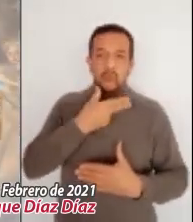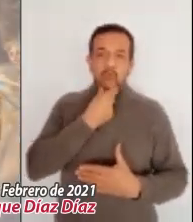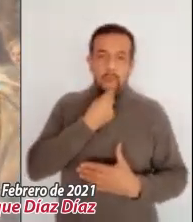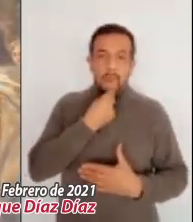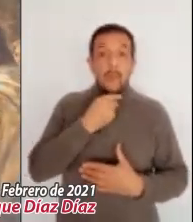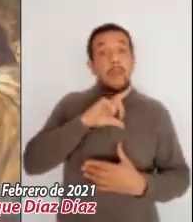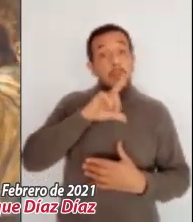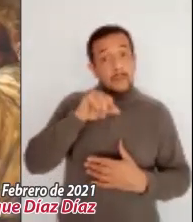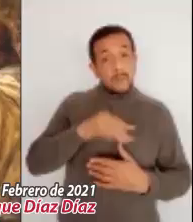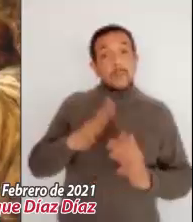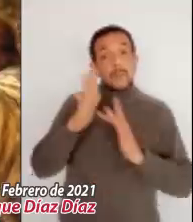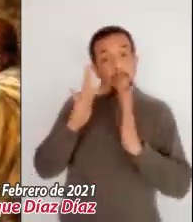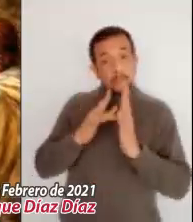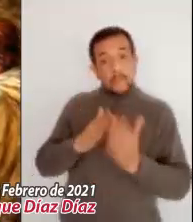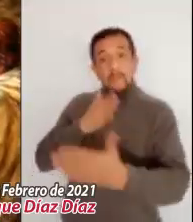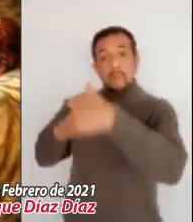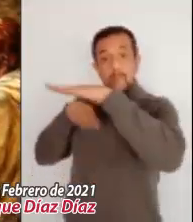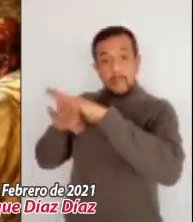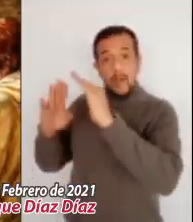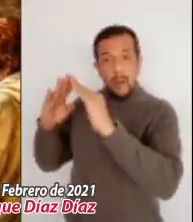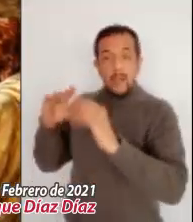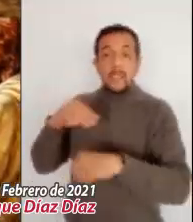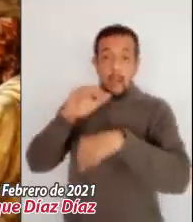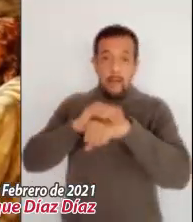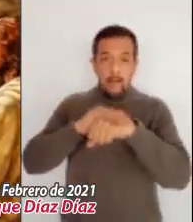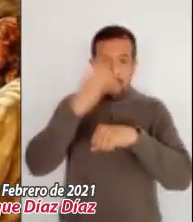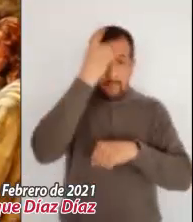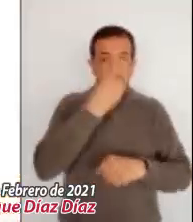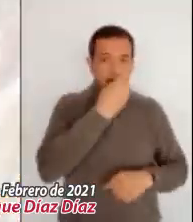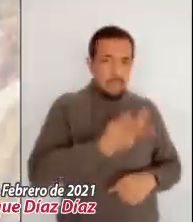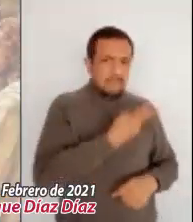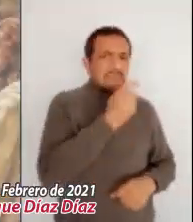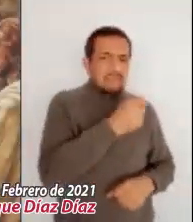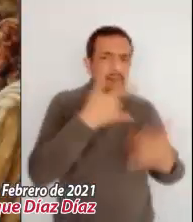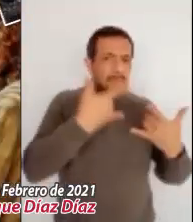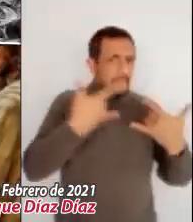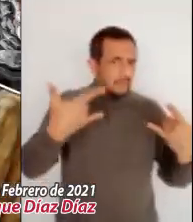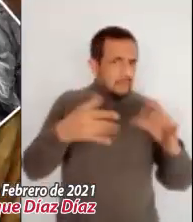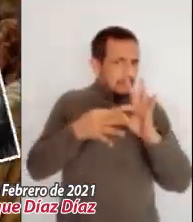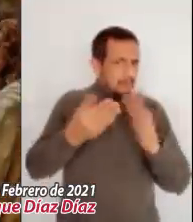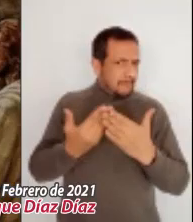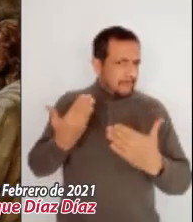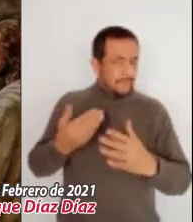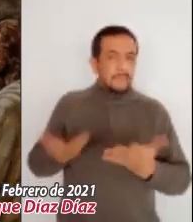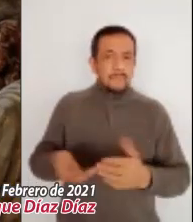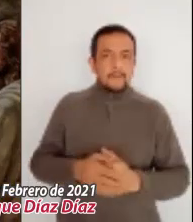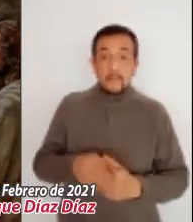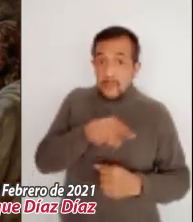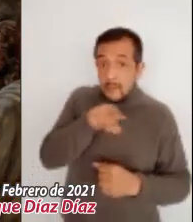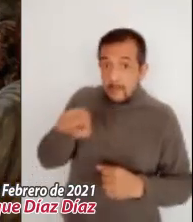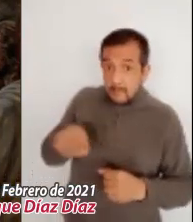alejarse de la muchedumbre, los discípulos le preguntaron qué quería decir aquella parábola. Él les dijo,